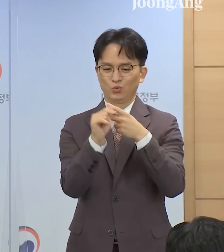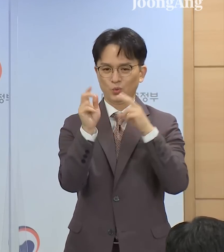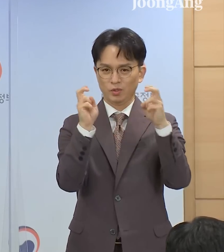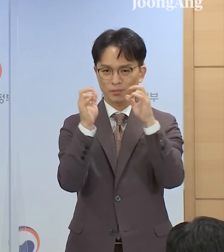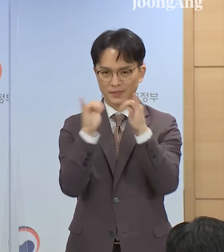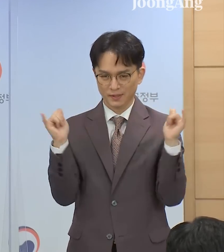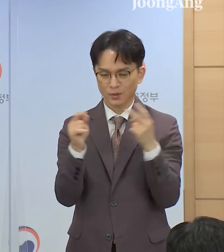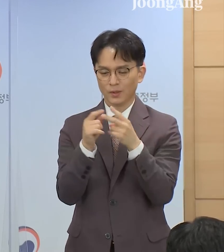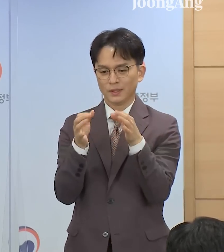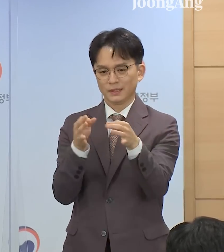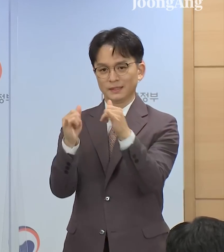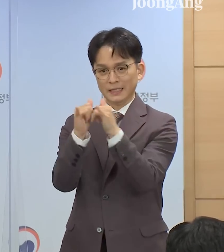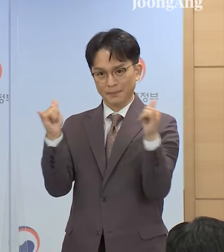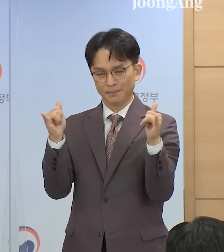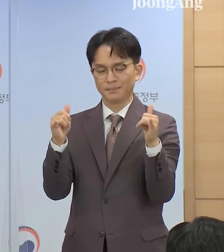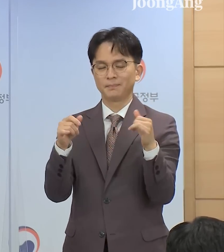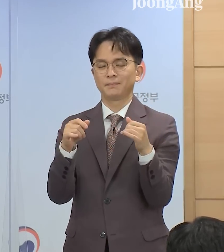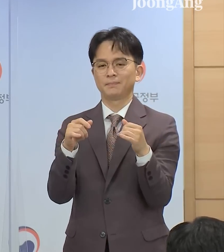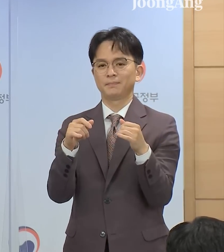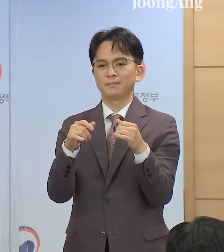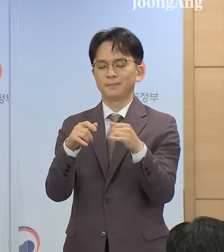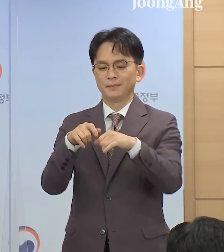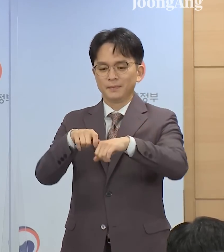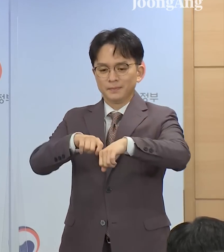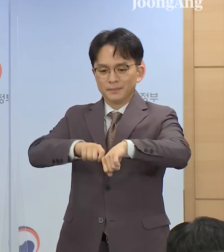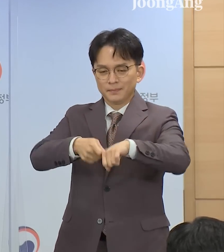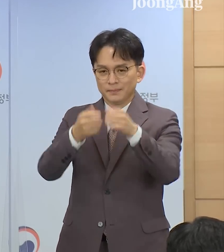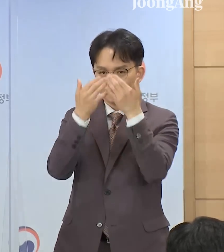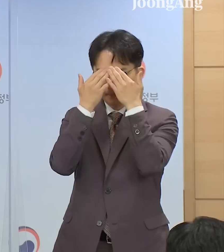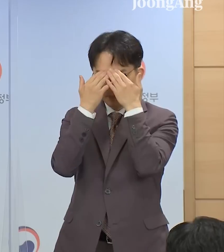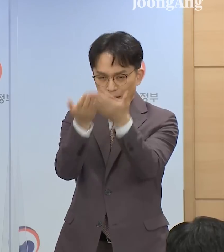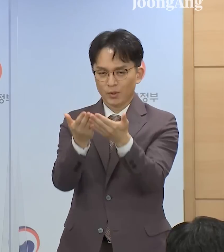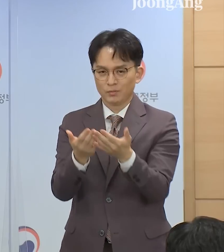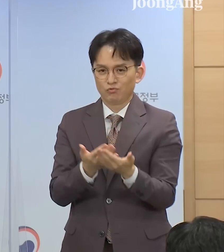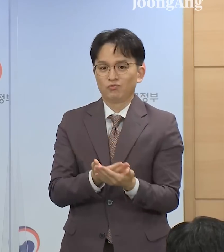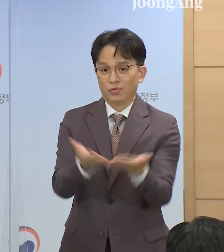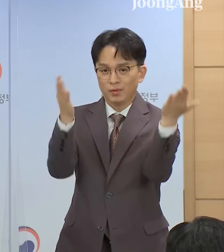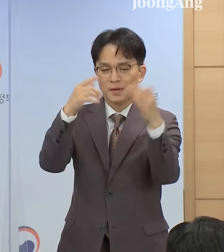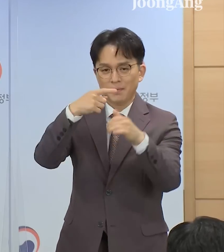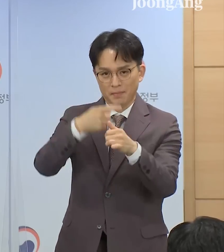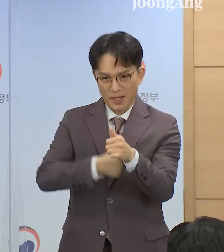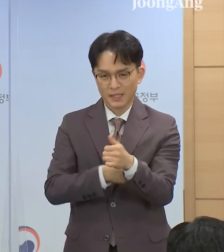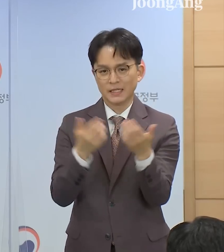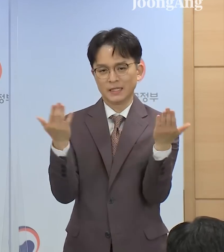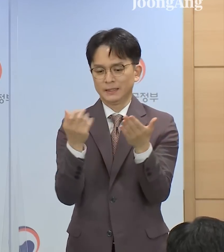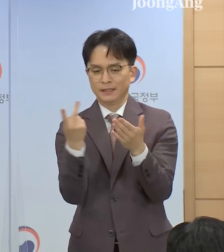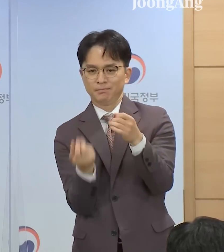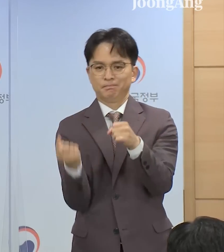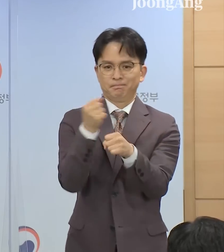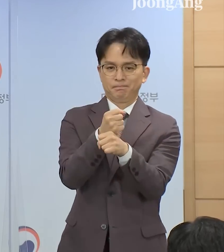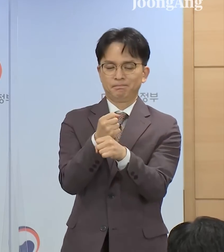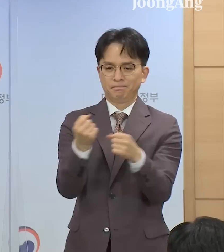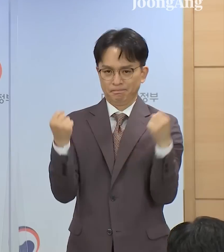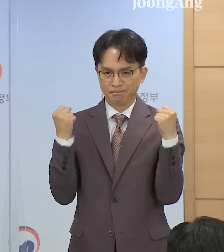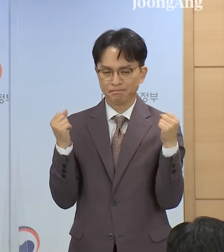소상공인에 대한 적극적인 사면을 통해서 경제활동에 복귀할 수 있도록 배려하였고